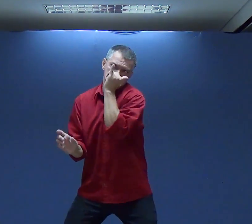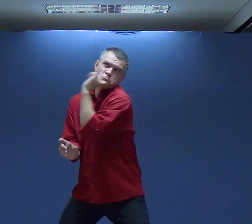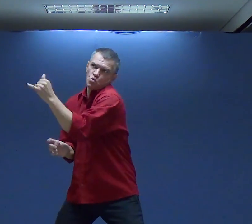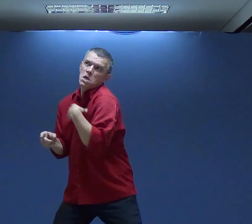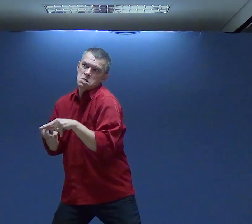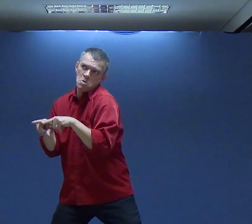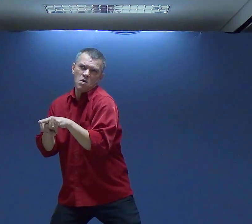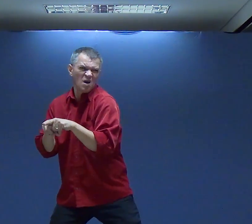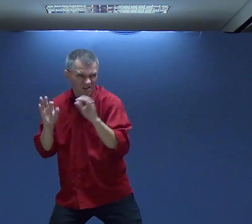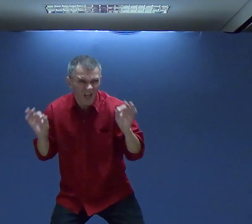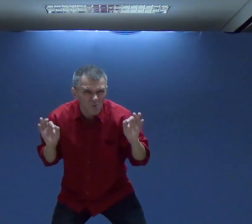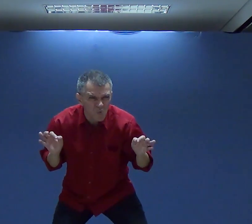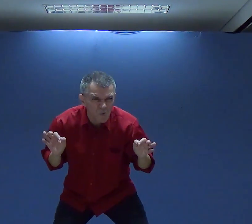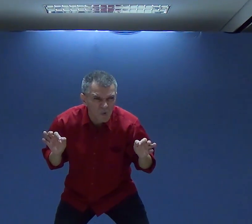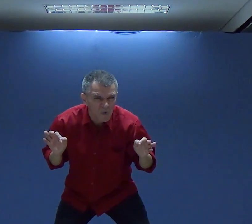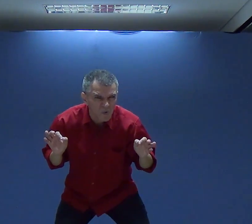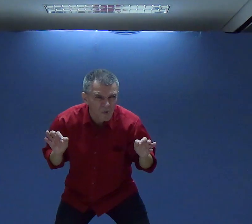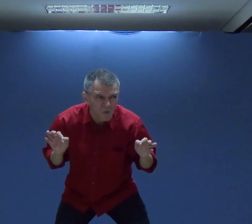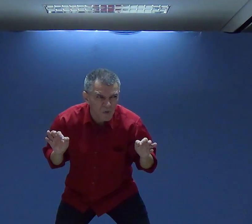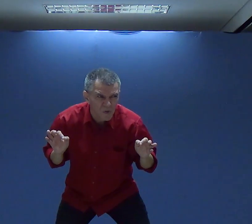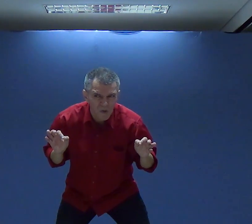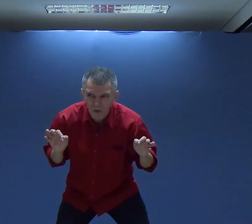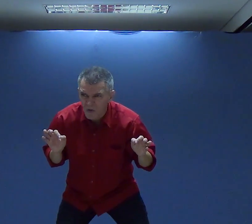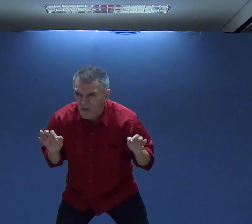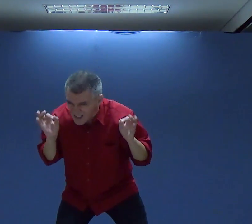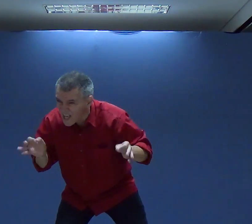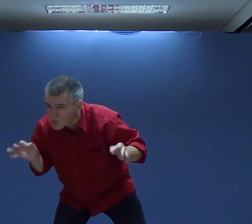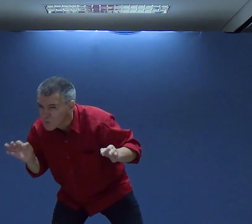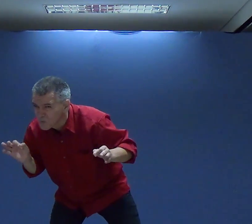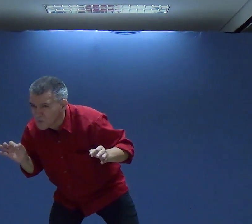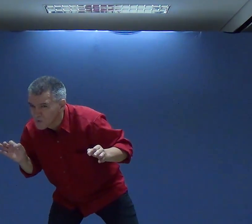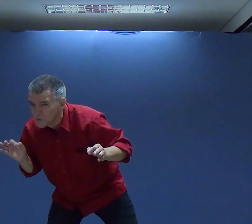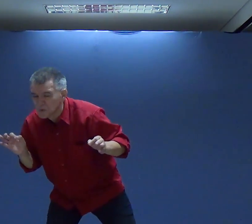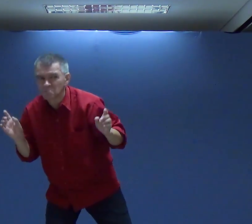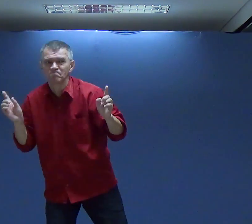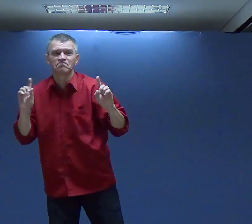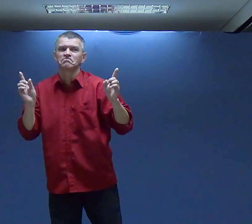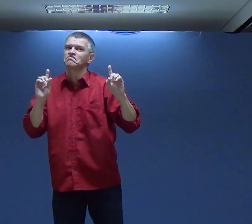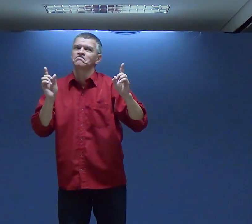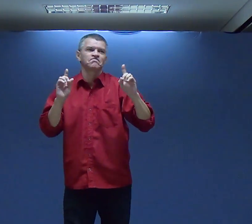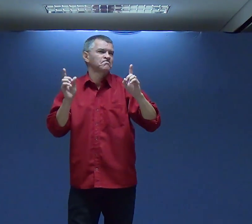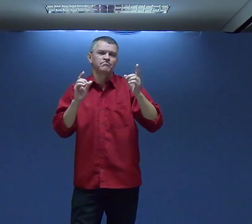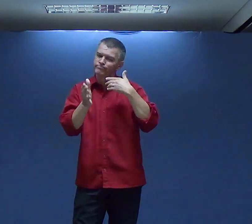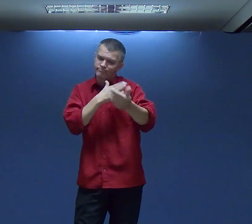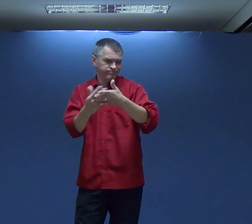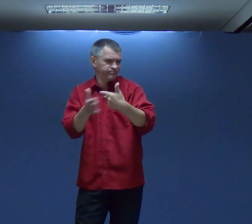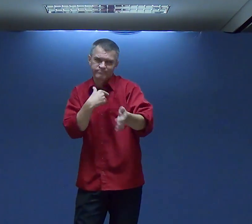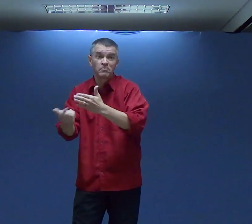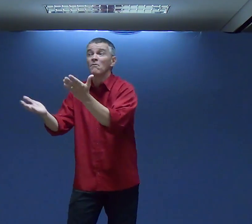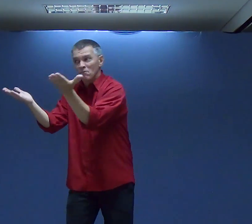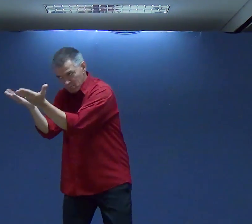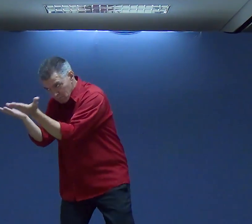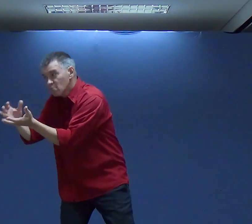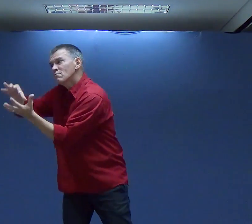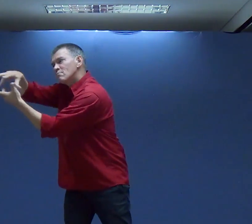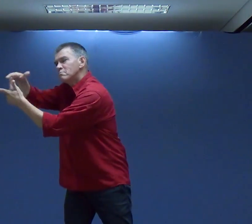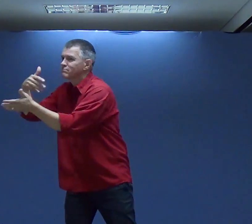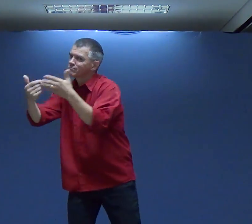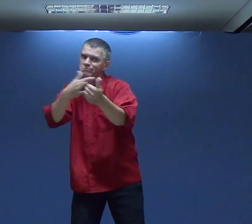Se for um crente Tudo bem Mas não é isso Que a Bíblia diz Não é isso A Bíblia diz Que